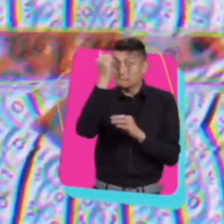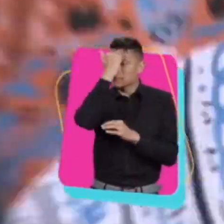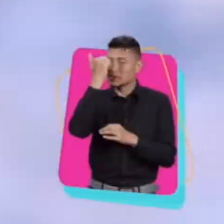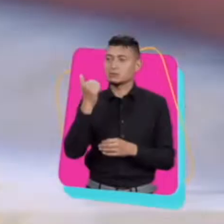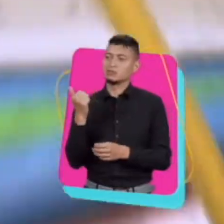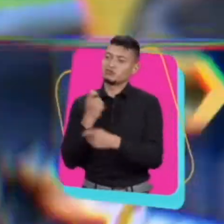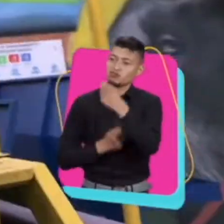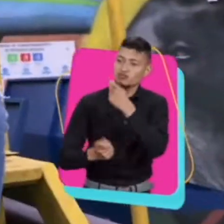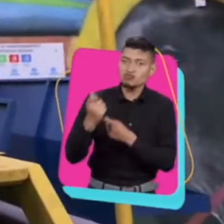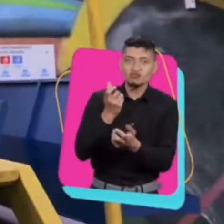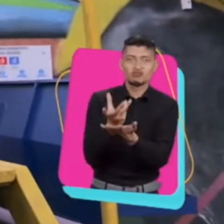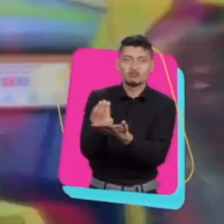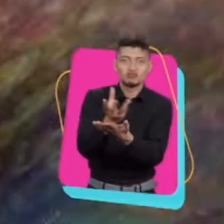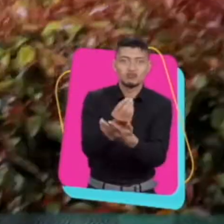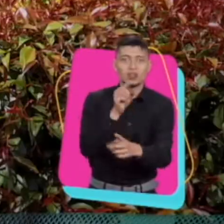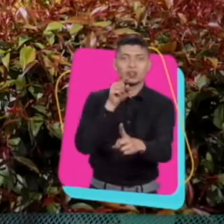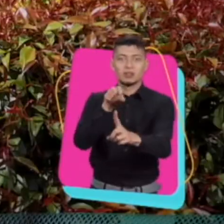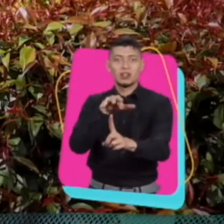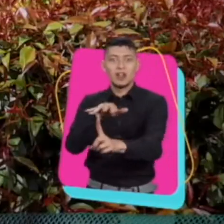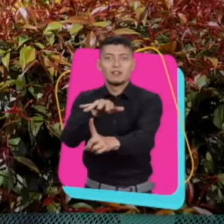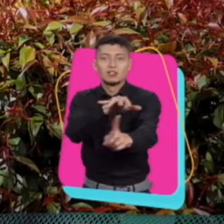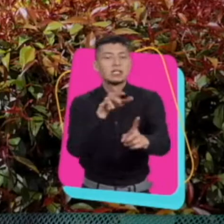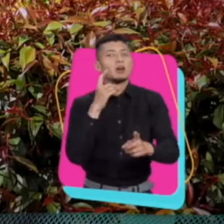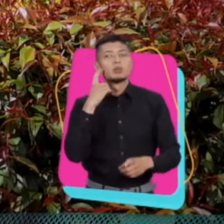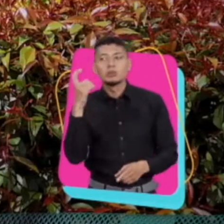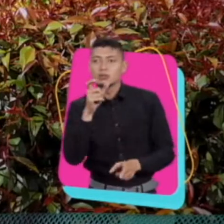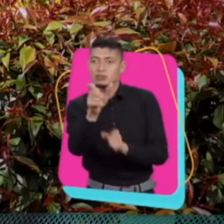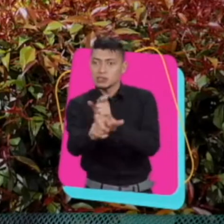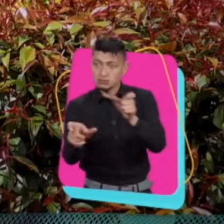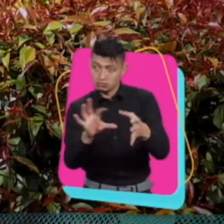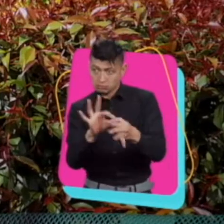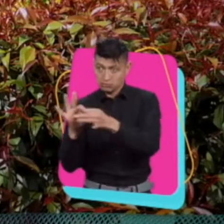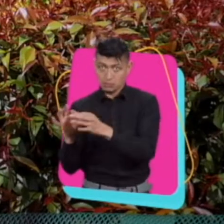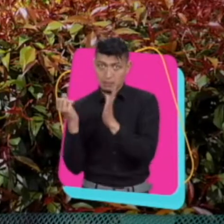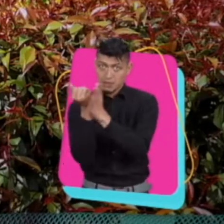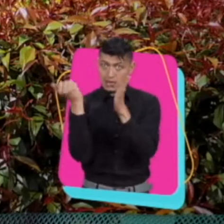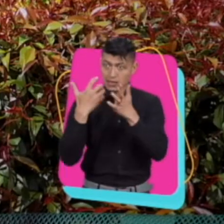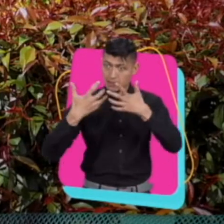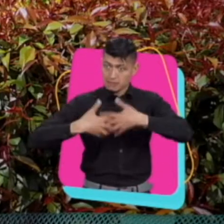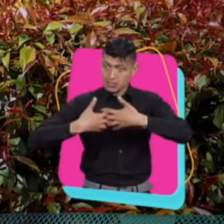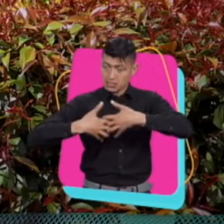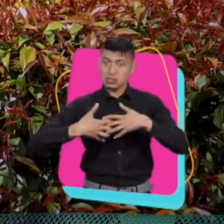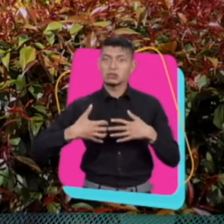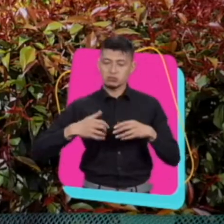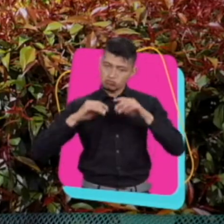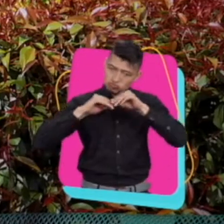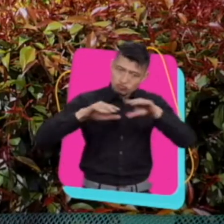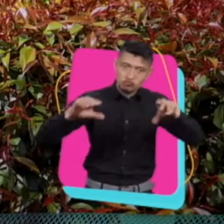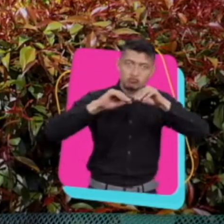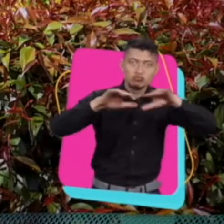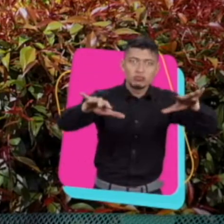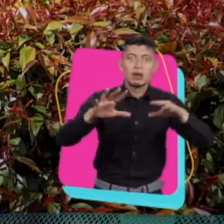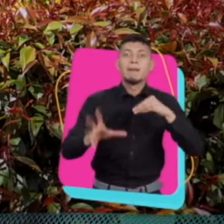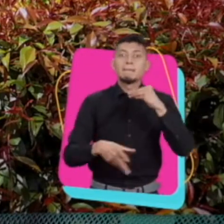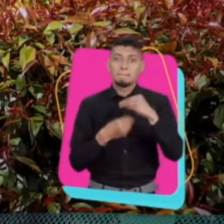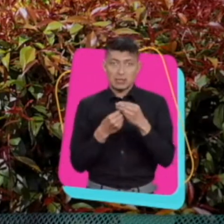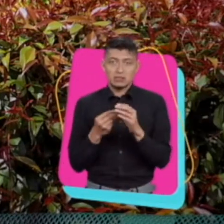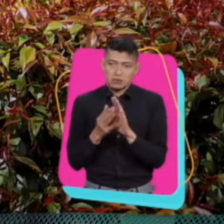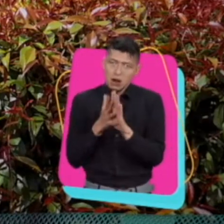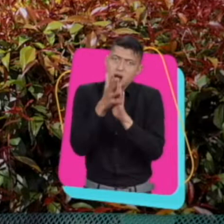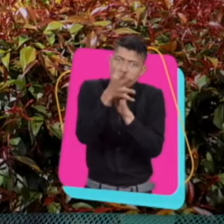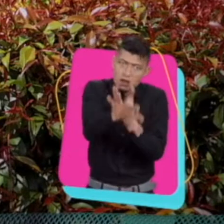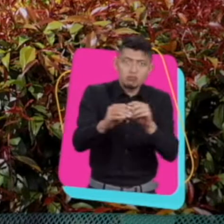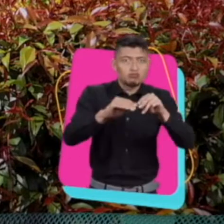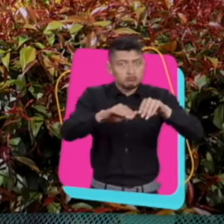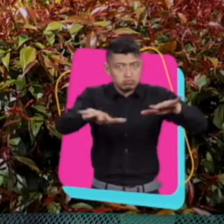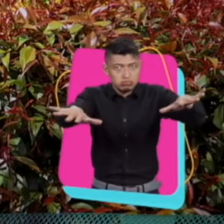es que el marketing de influencia busque a quienes se identifican con las empresas, con las marcas, lleguen a las audiencias y les dejen